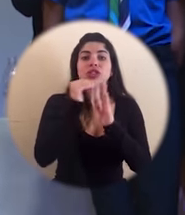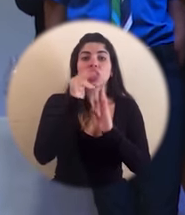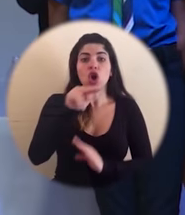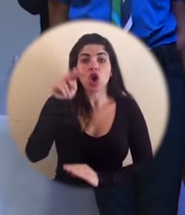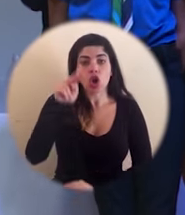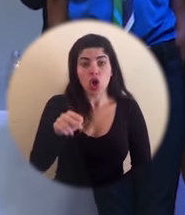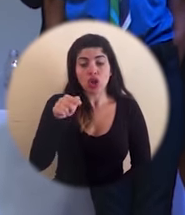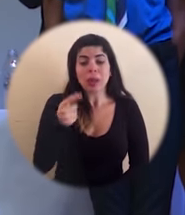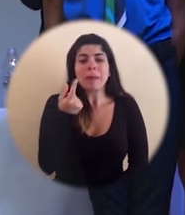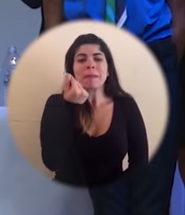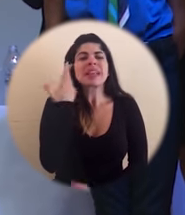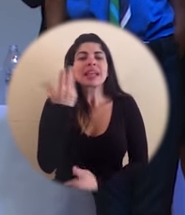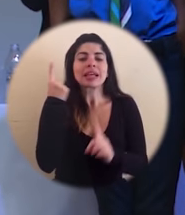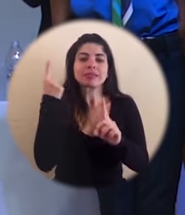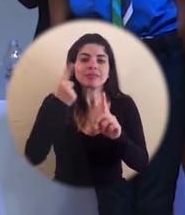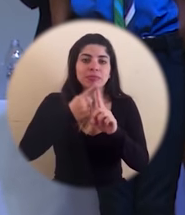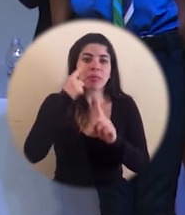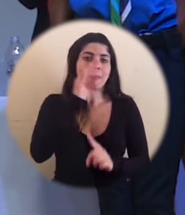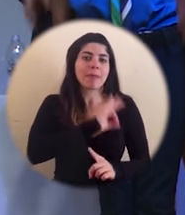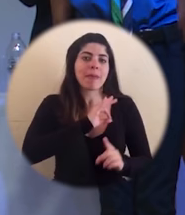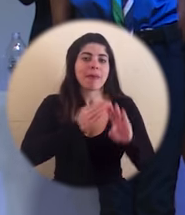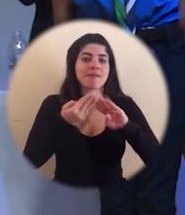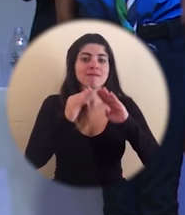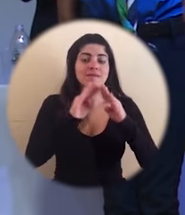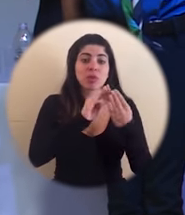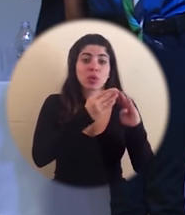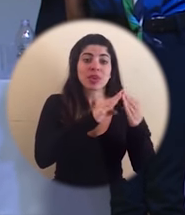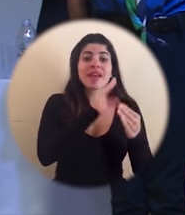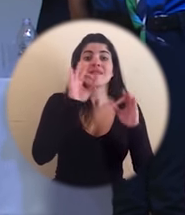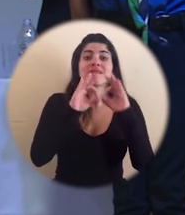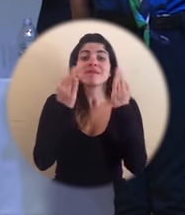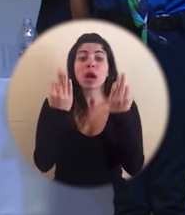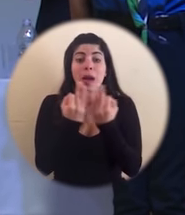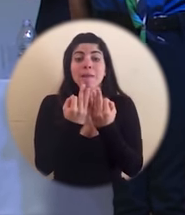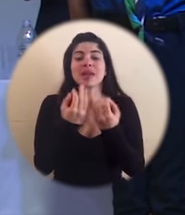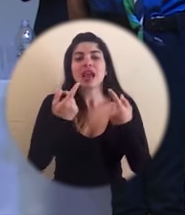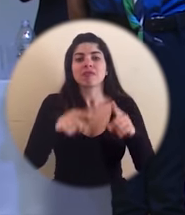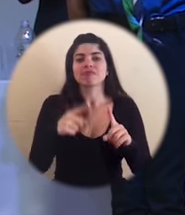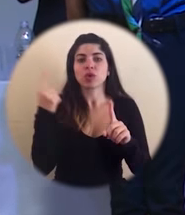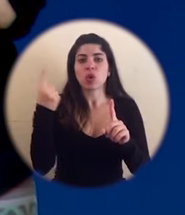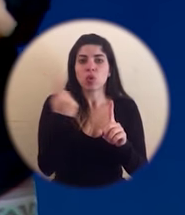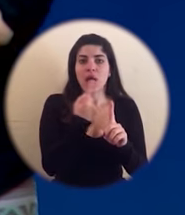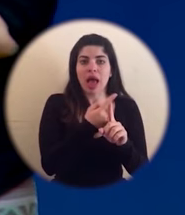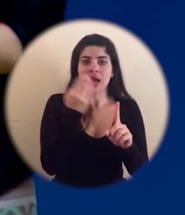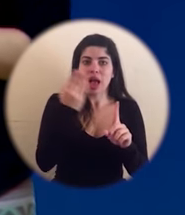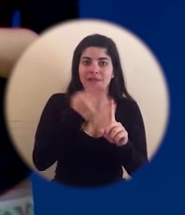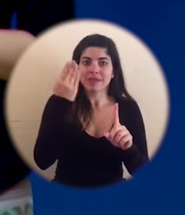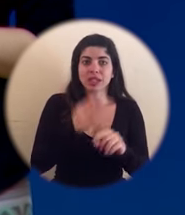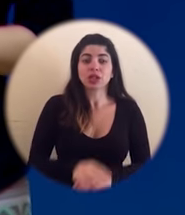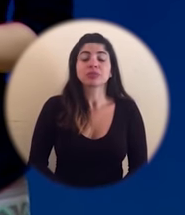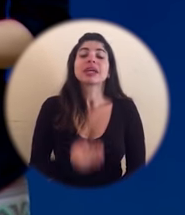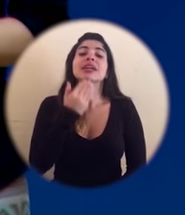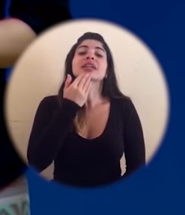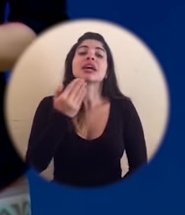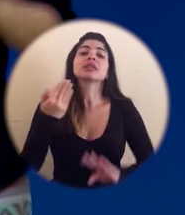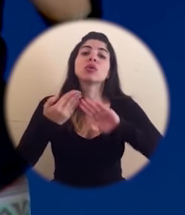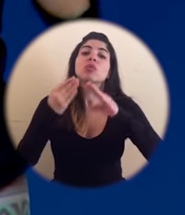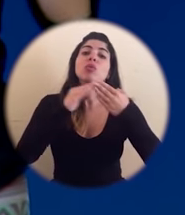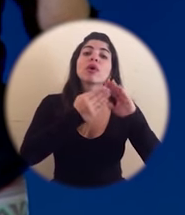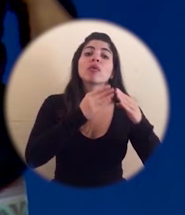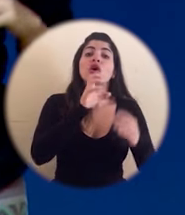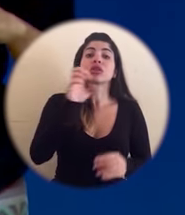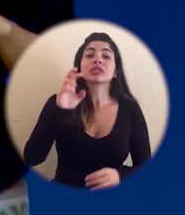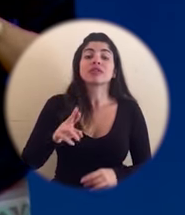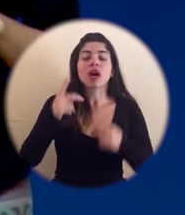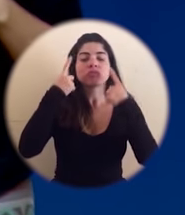colones que van directamente para las familias y comunidades impactadas por el huracán. Gracias al pueblo de Costa Rica